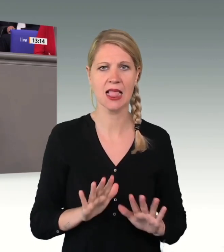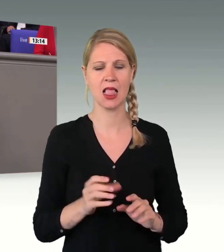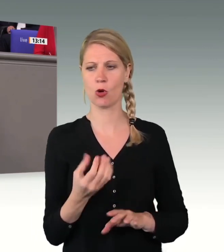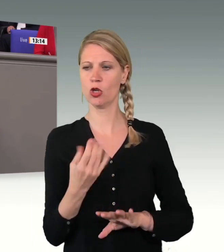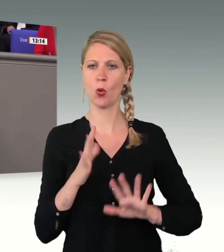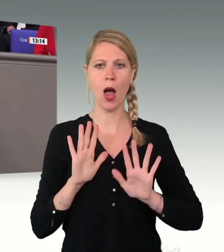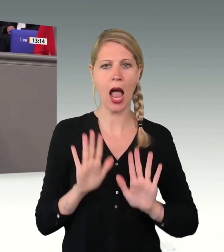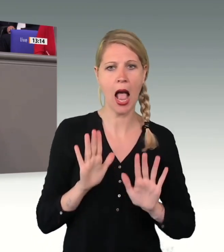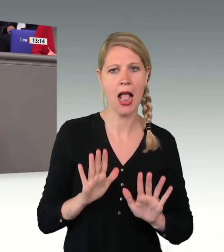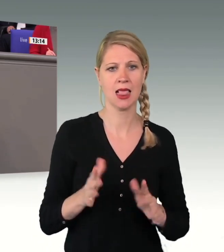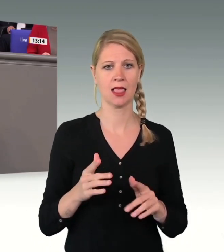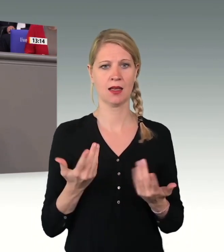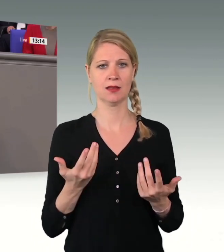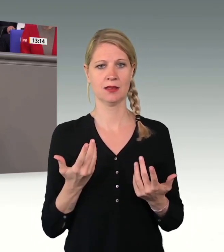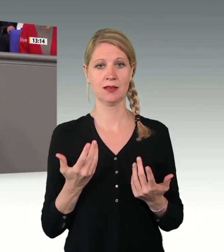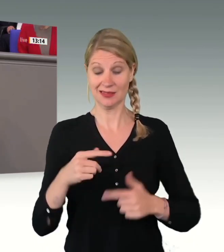wir auch.